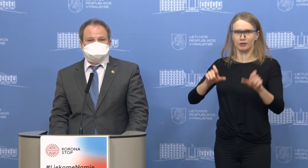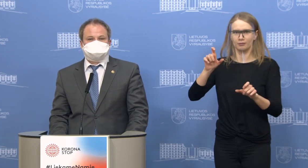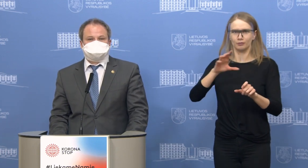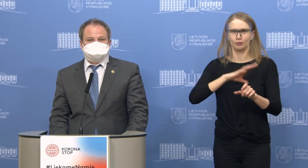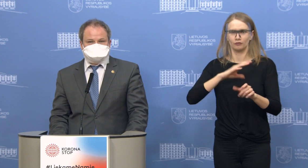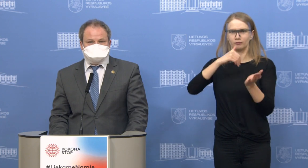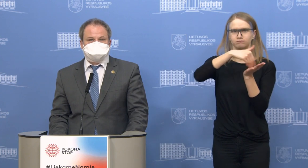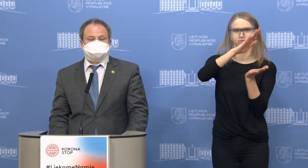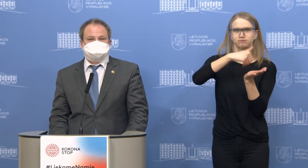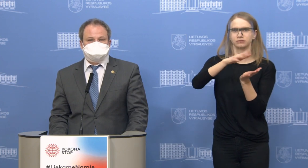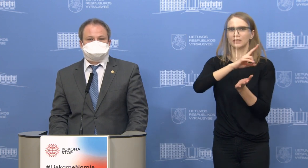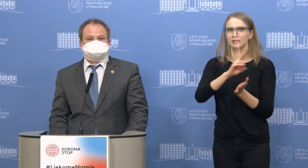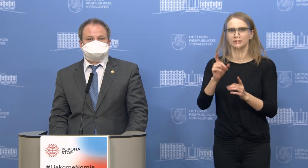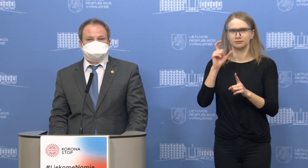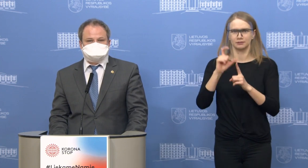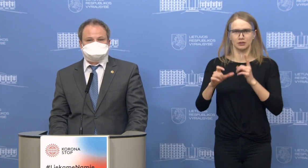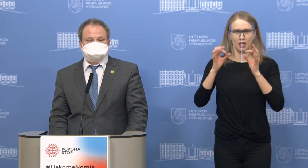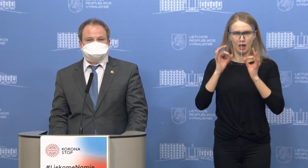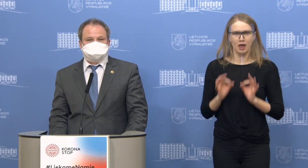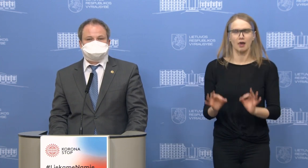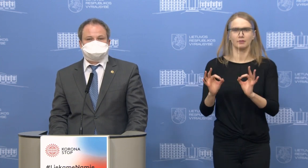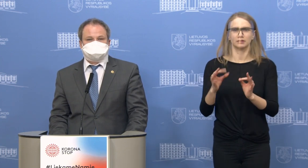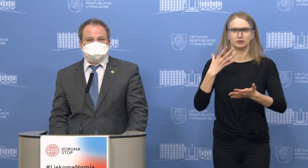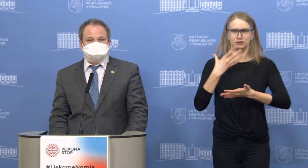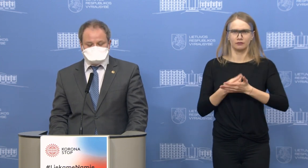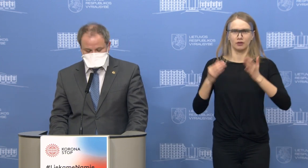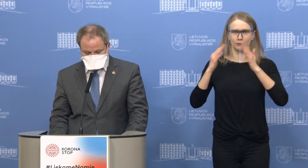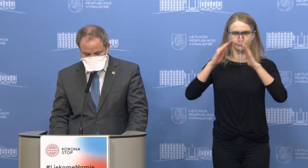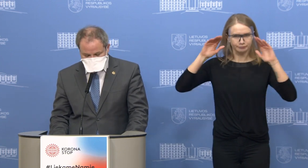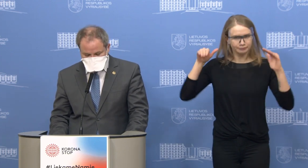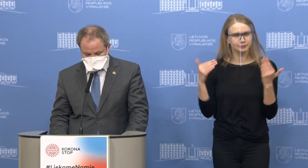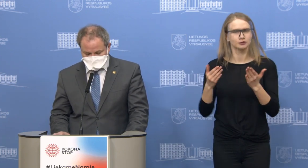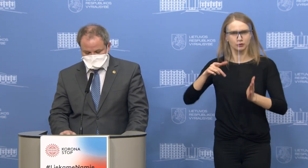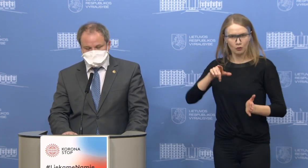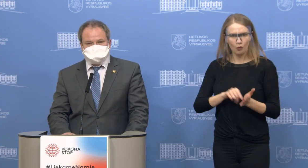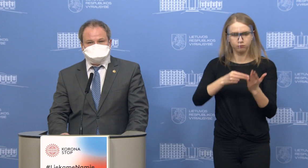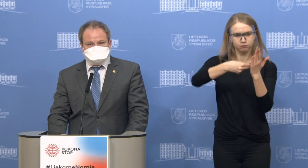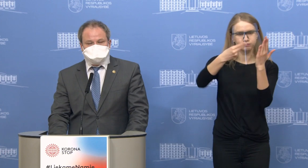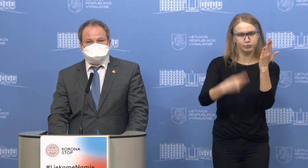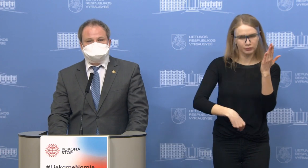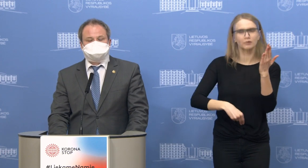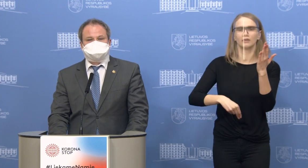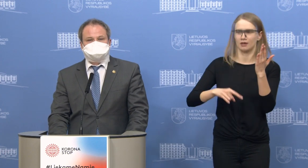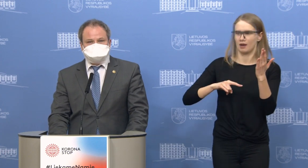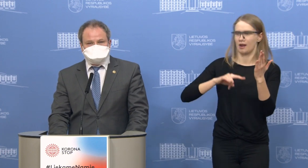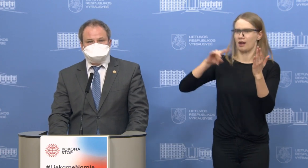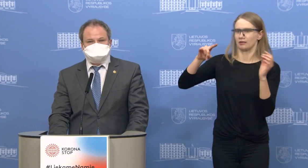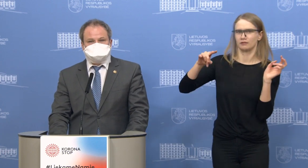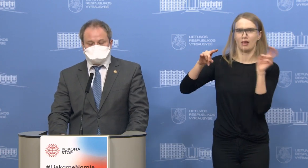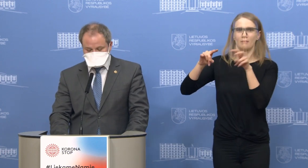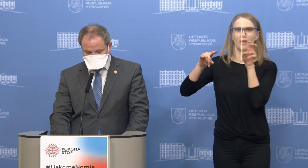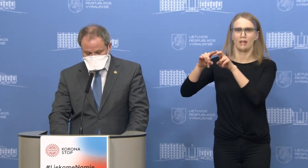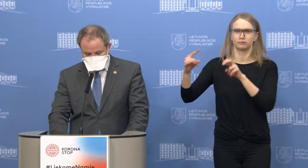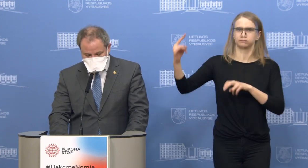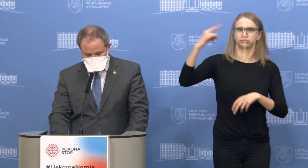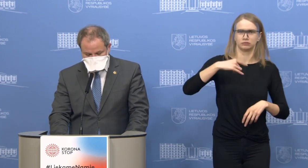nepasižadėjo laikytis griežtų savizoliacijos reikalavimų grįžęs į Lietuvą. Visi jie grįžę buvo patikrinti,